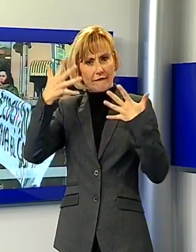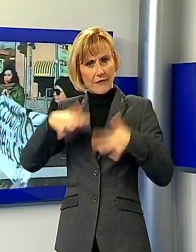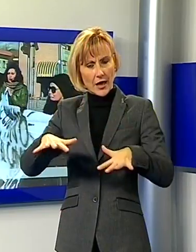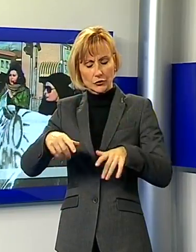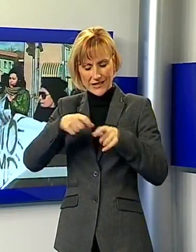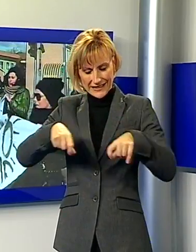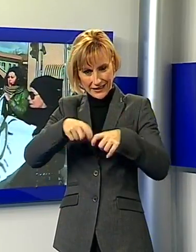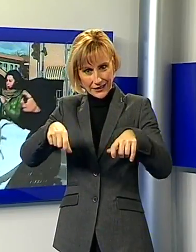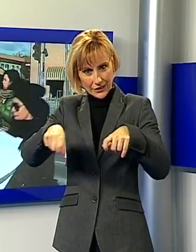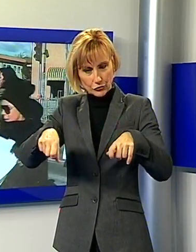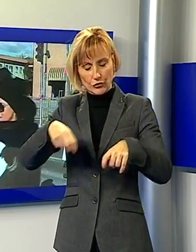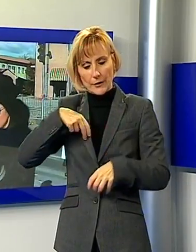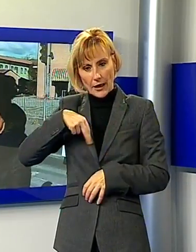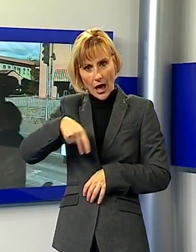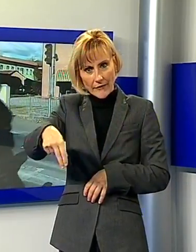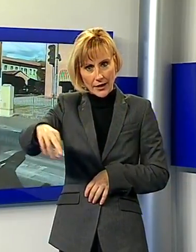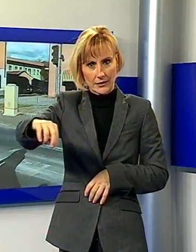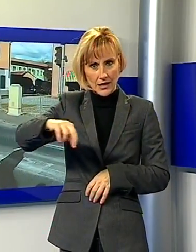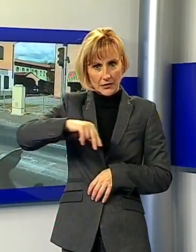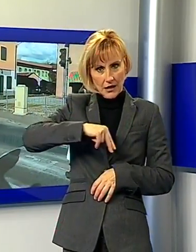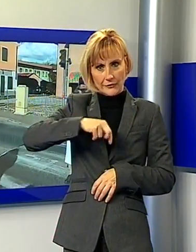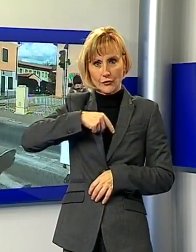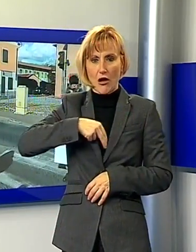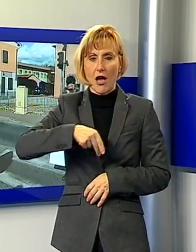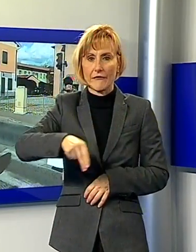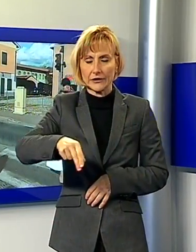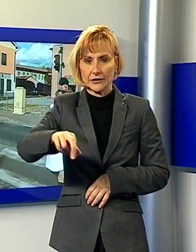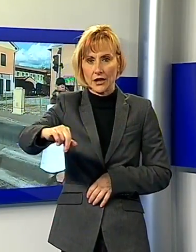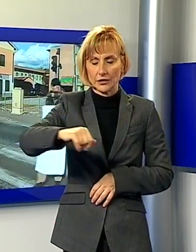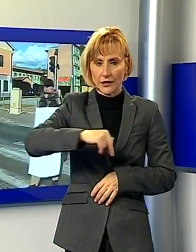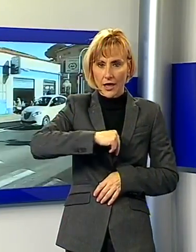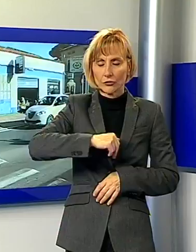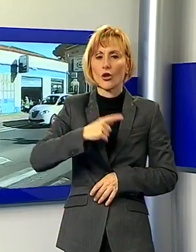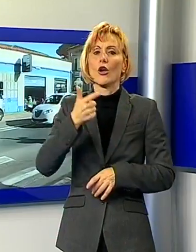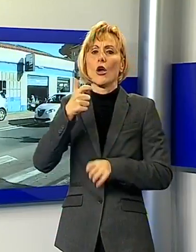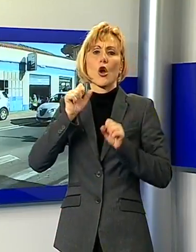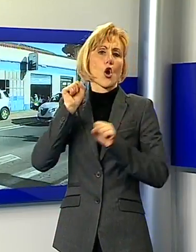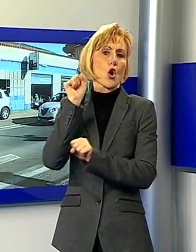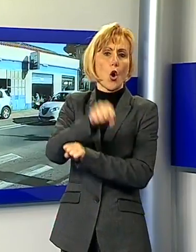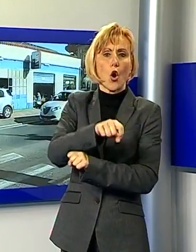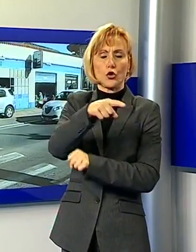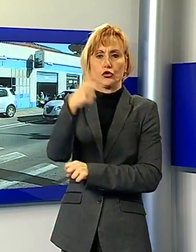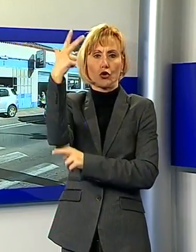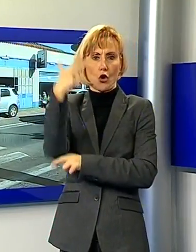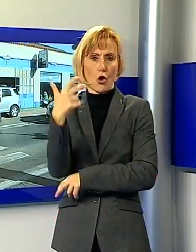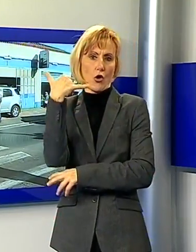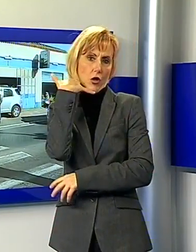installazione di un'antenna telefonica al campo sportivo lungo Viale Europa. A protestare con cartelli e striscioni